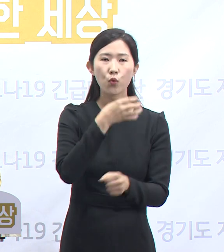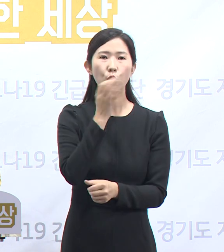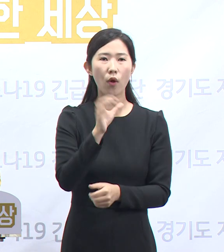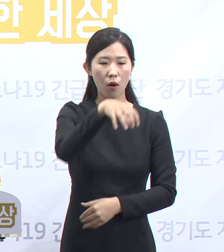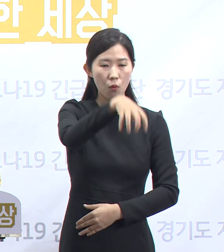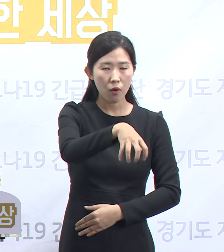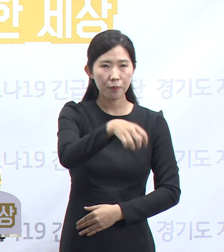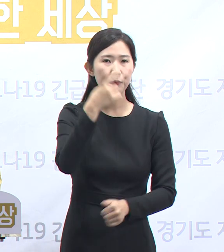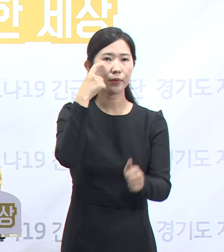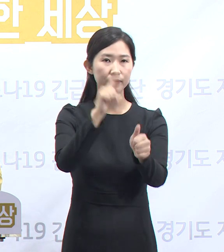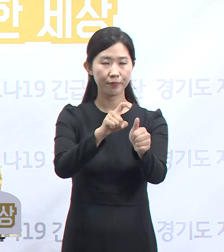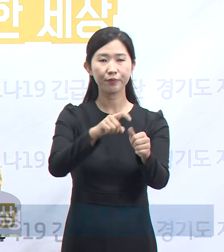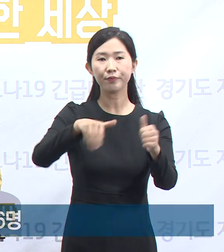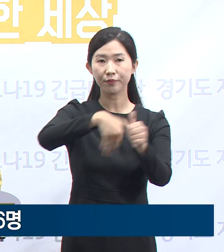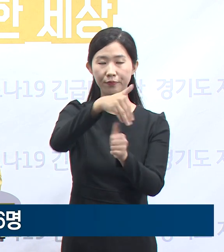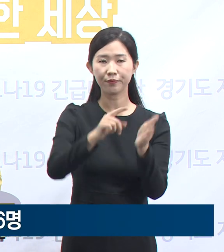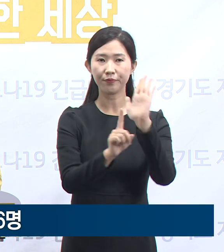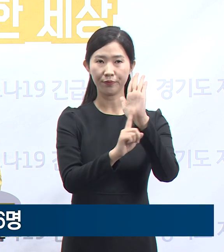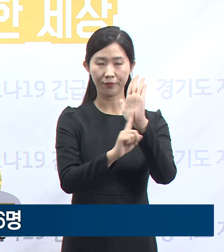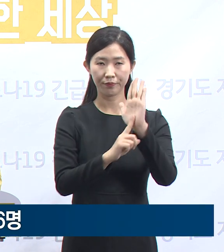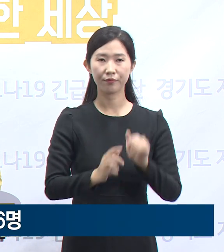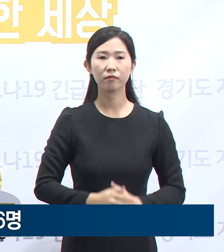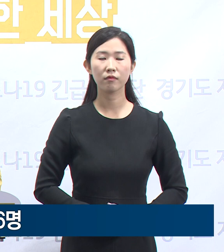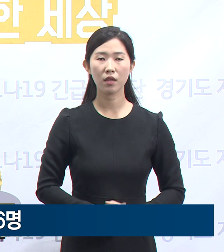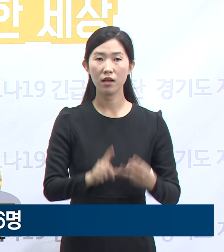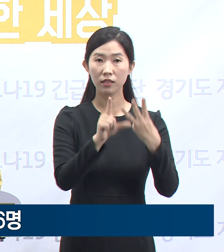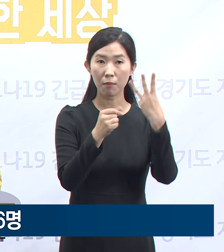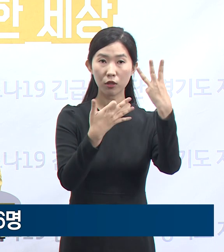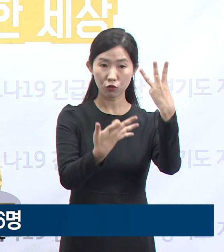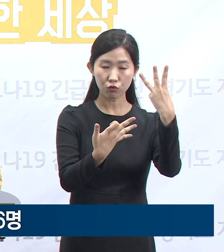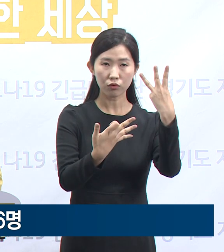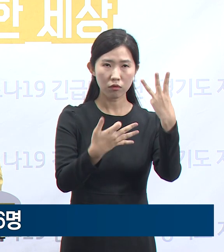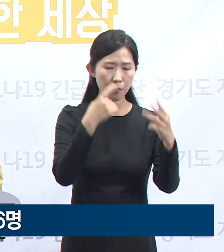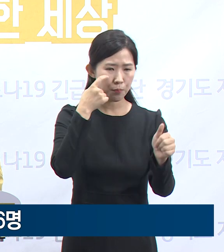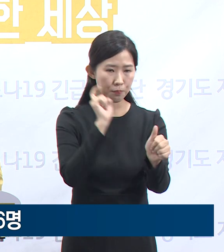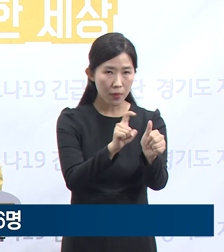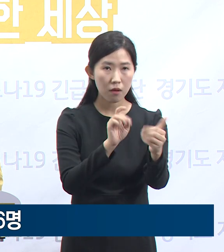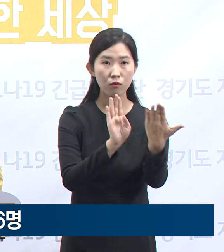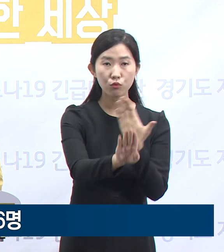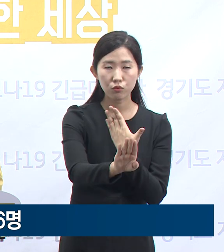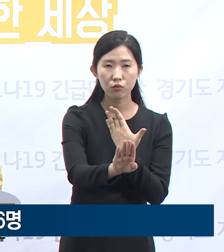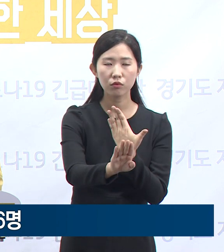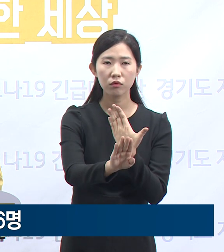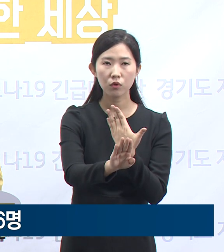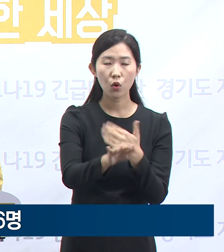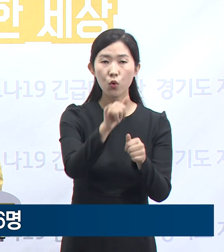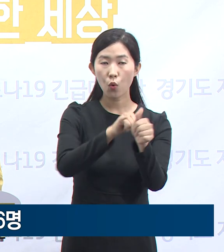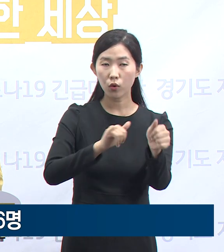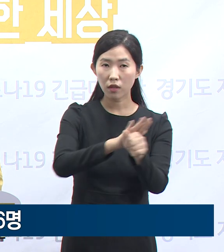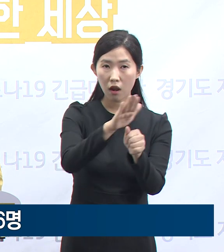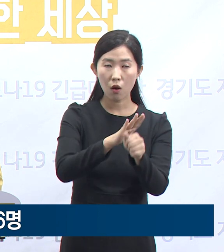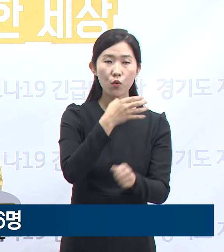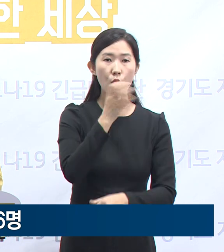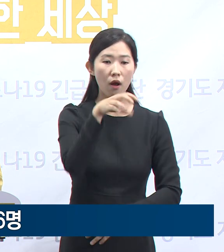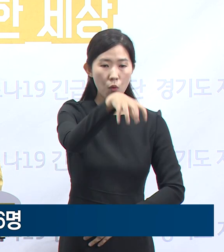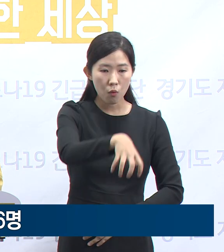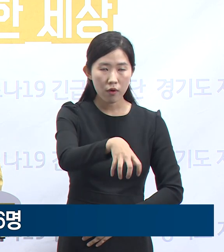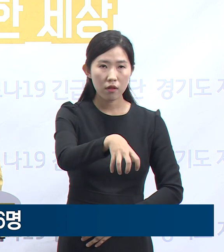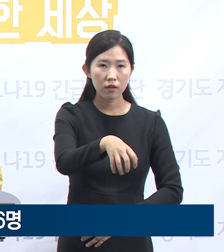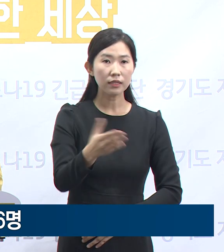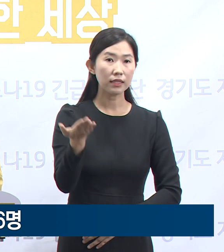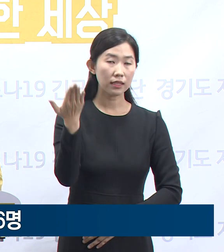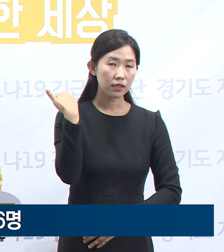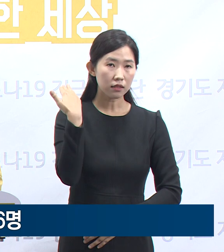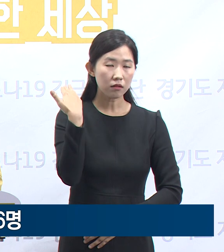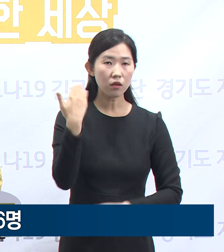말씀드리겠습니다. 3월 19일 원내 첫 확진자가 발생한 후 효사랑 요양원의 확진자는 지난 수요일 브리핑